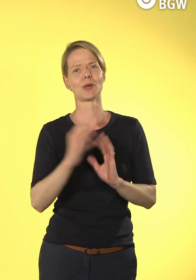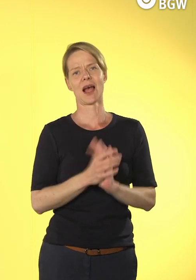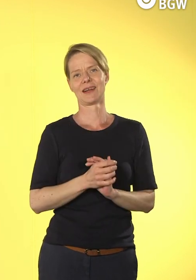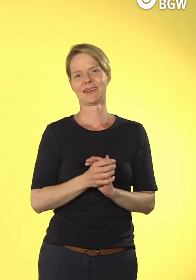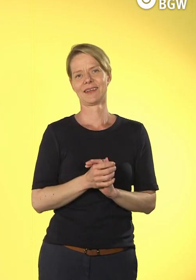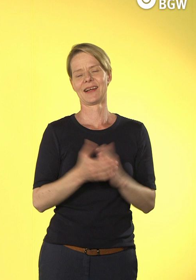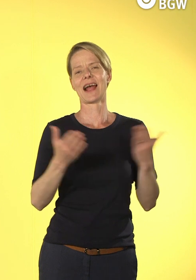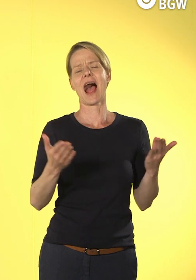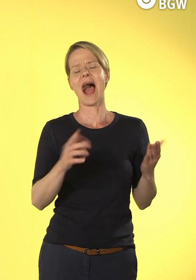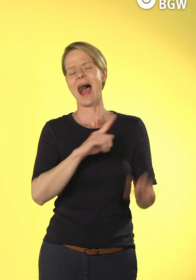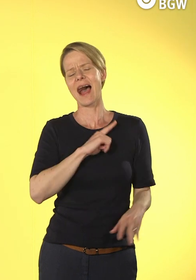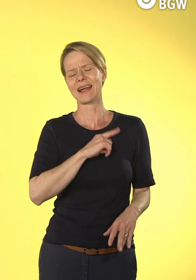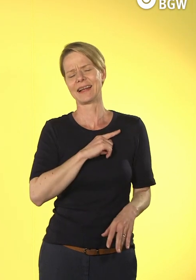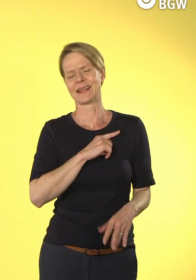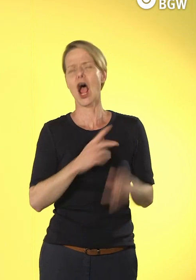Handkuss zuschmeißen.